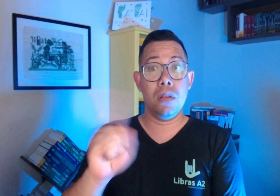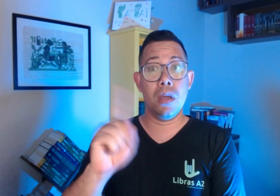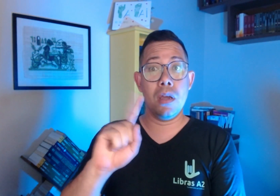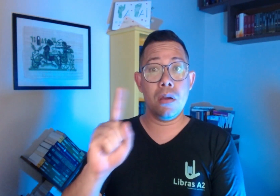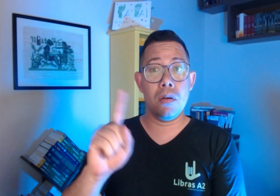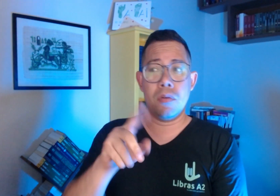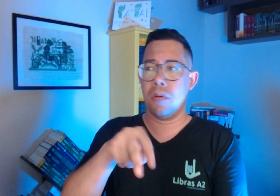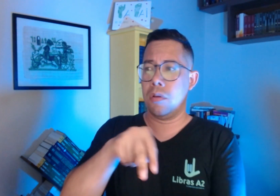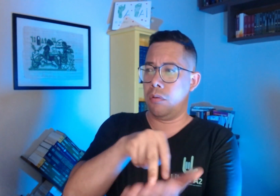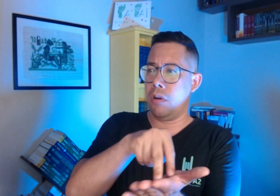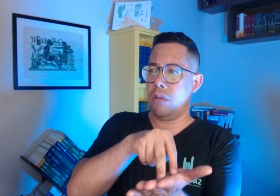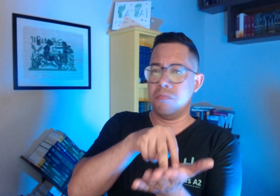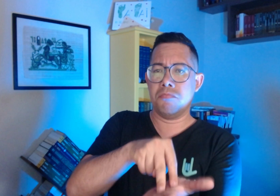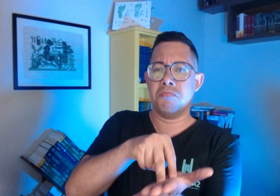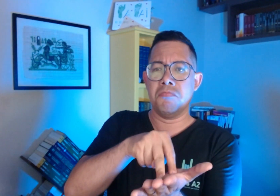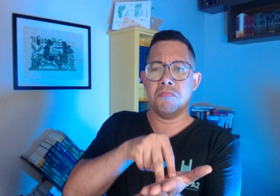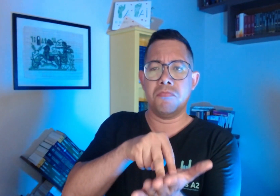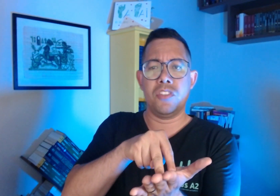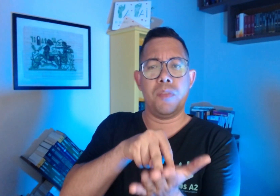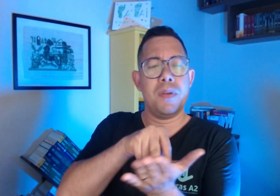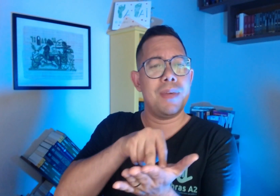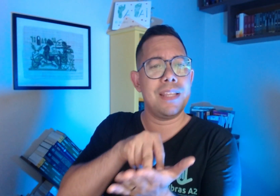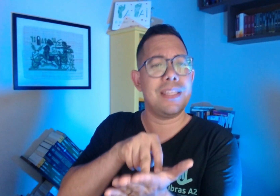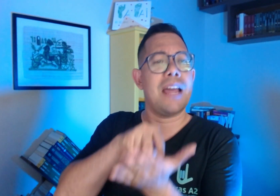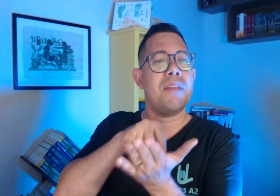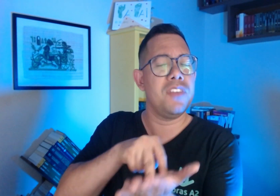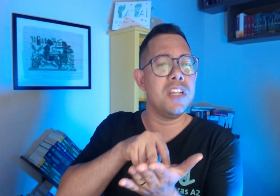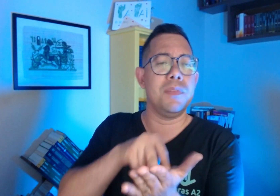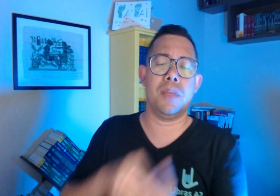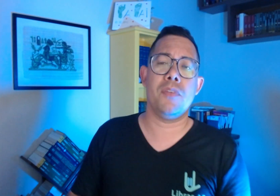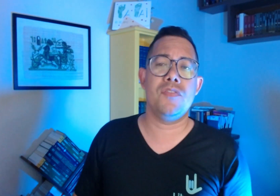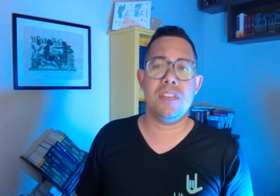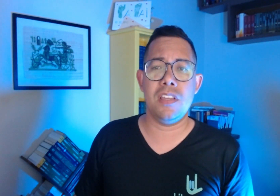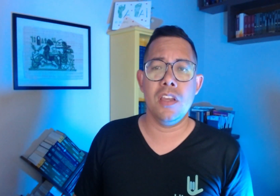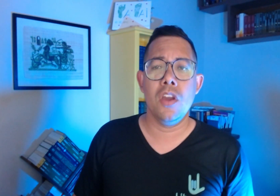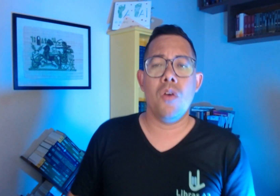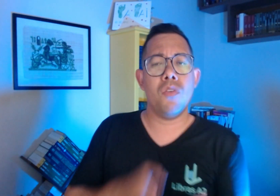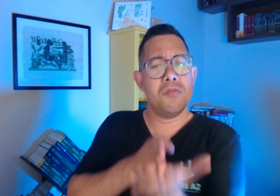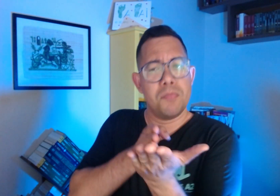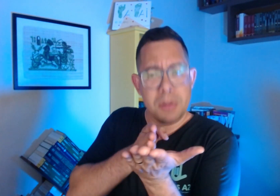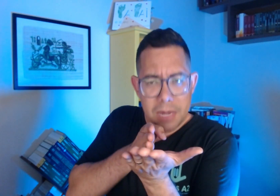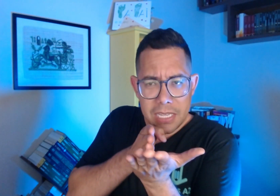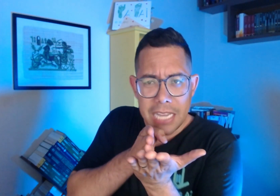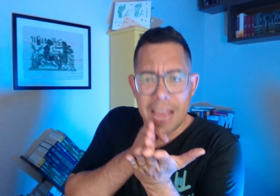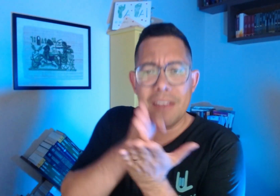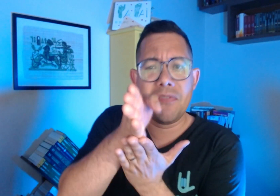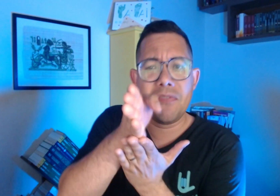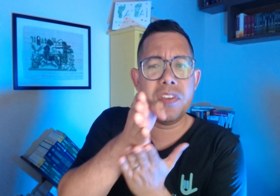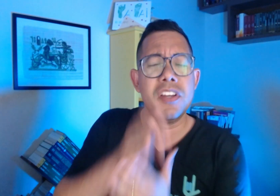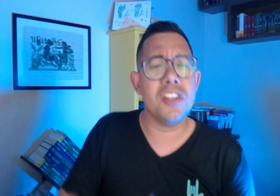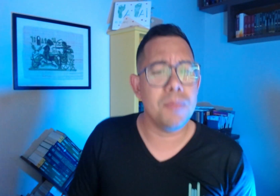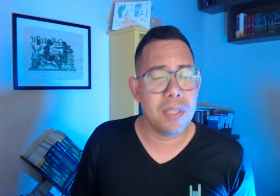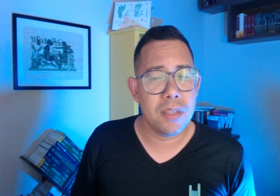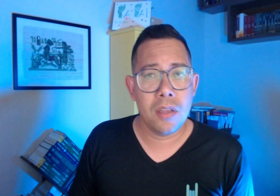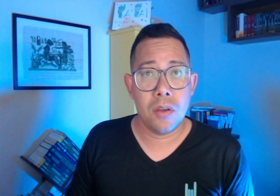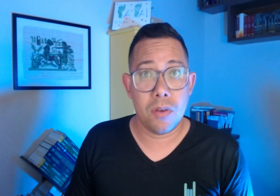Não. Ó. Você permanecerá firme. Você pode fazer ou permanecerá firme. Ok?